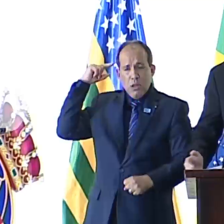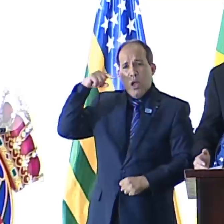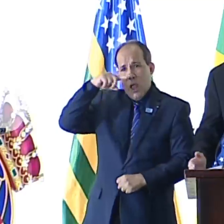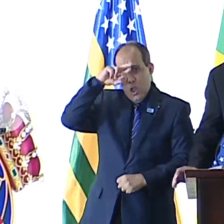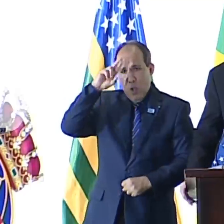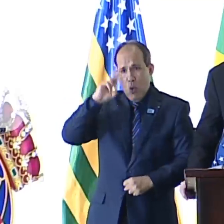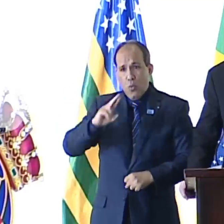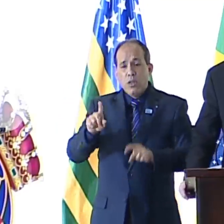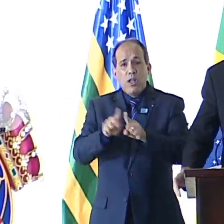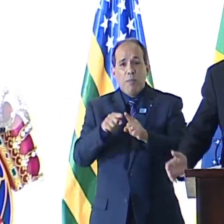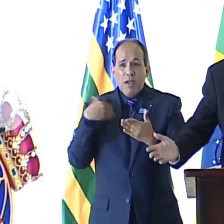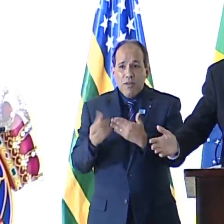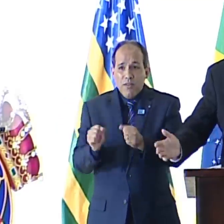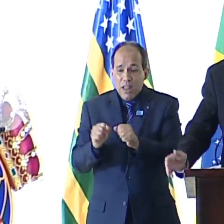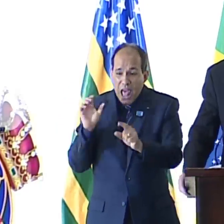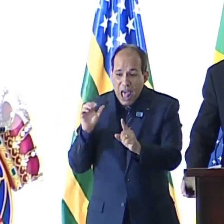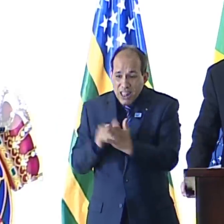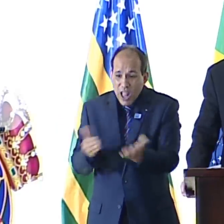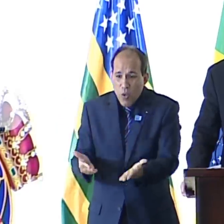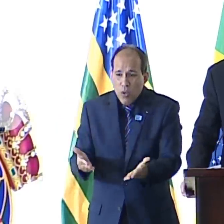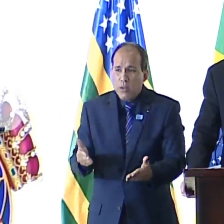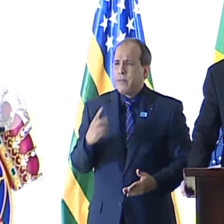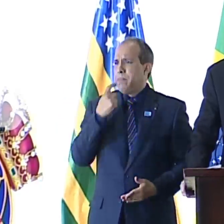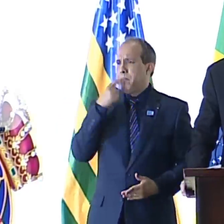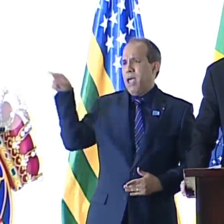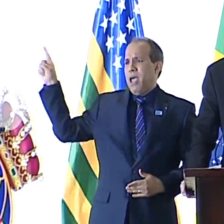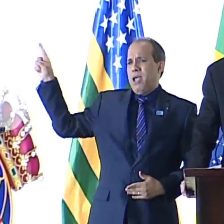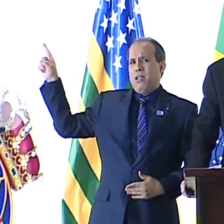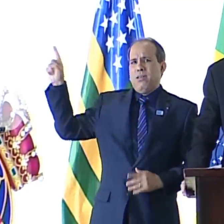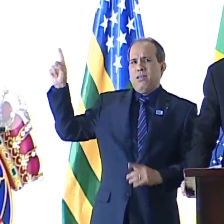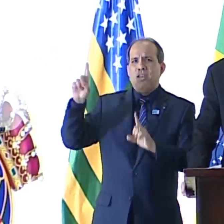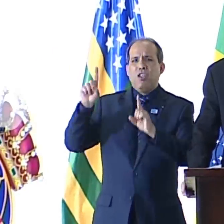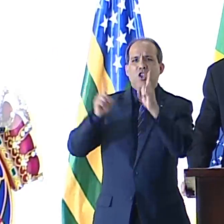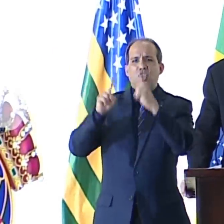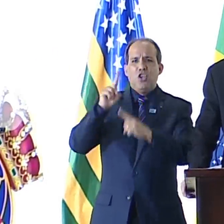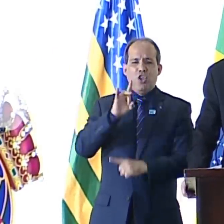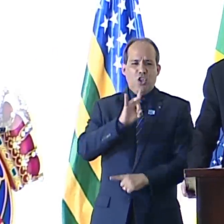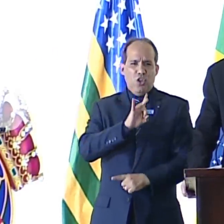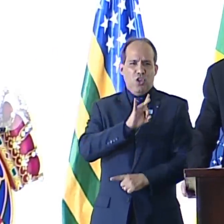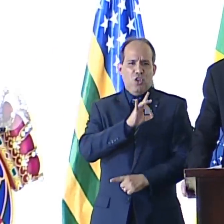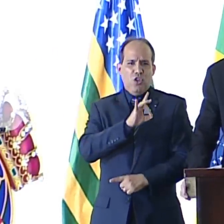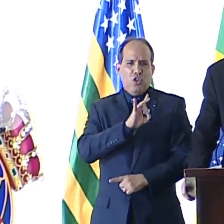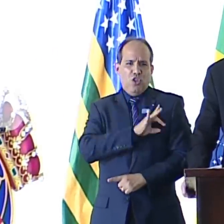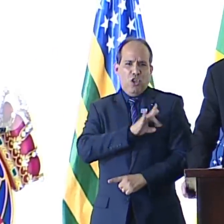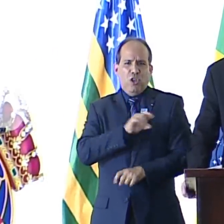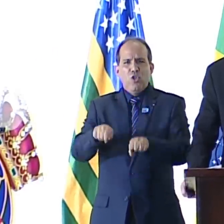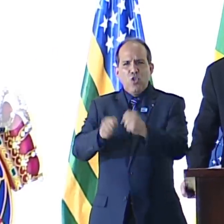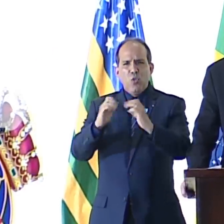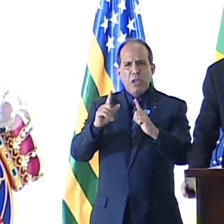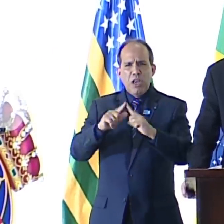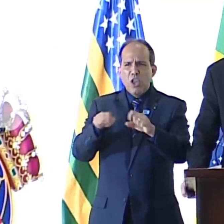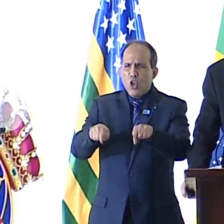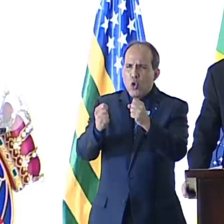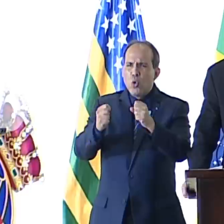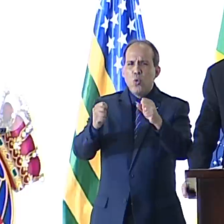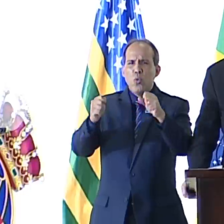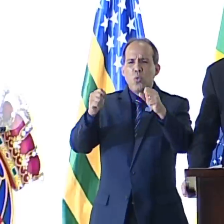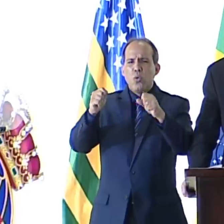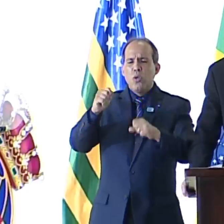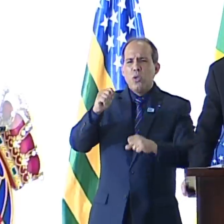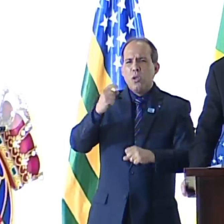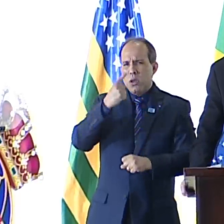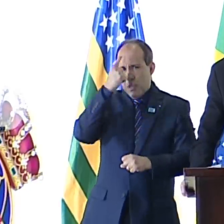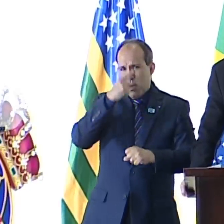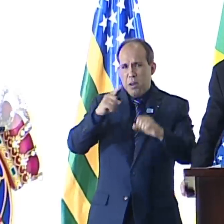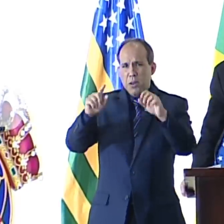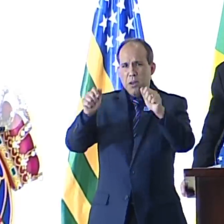assim querem fazer hoje. Por exemplo, aqui tão perto de nós, no Chile, destruindo igrejas e imagens. E assim quiseram e quererão sempre